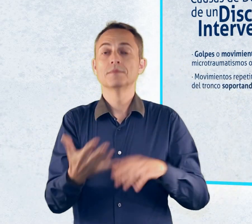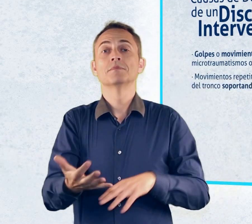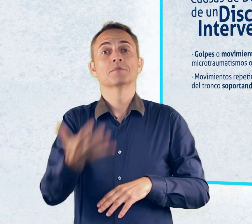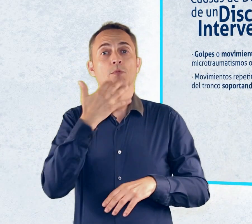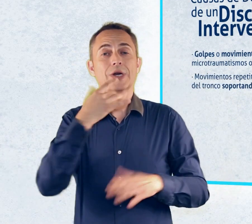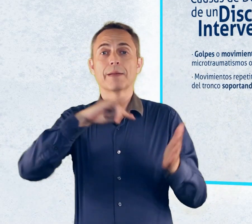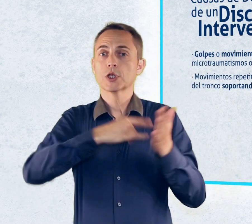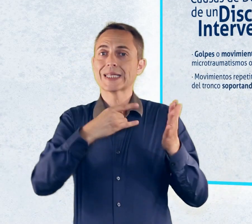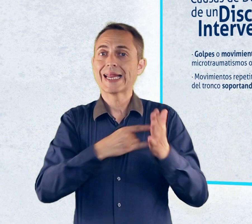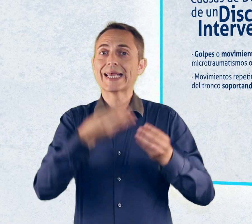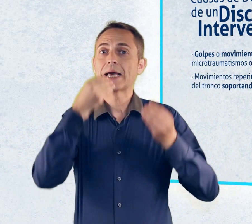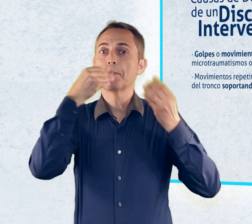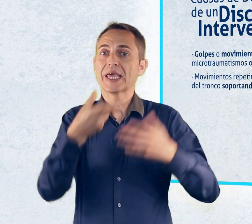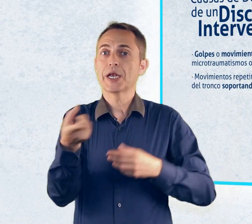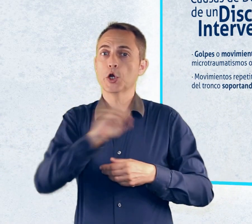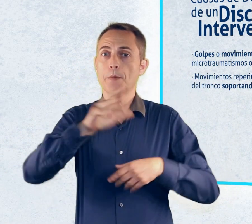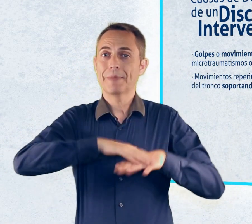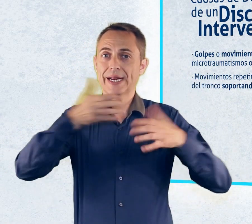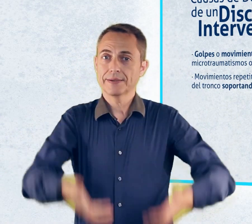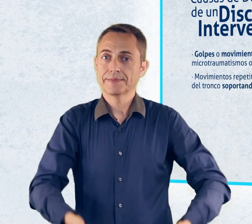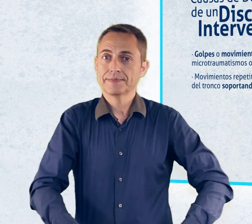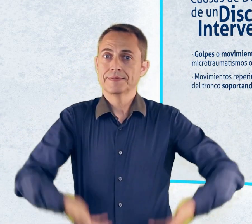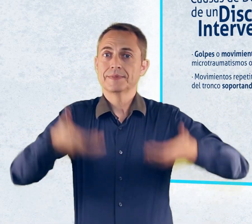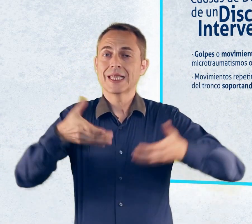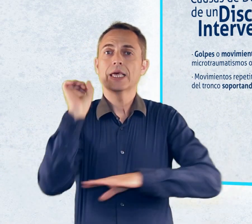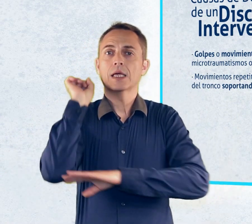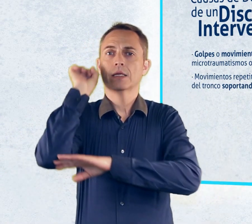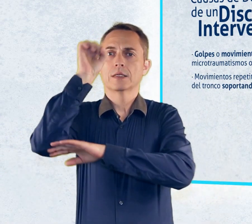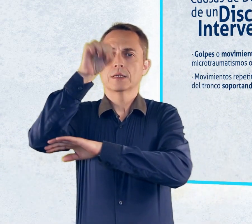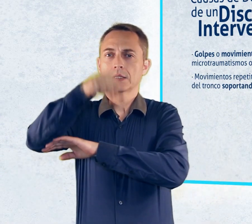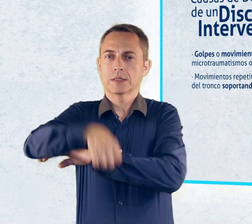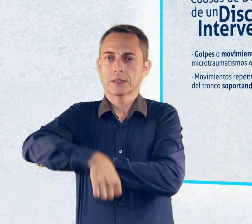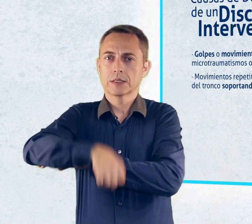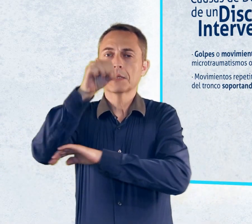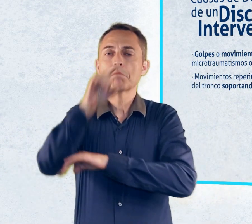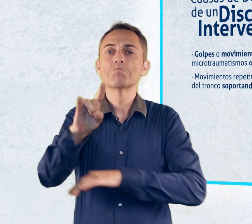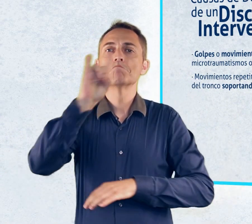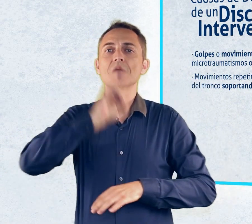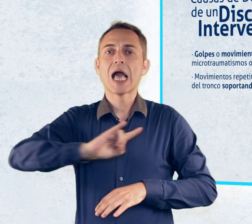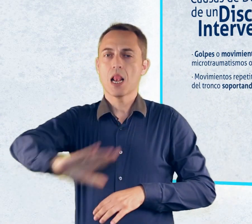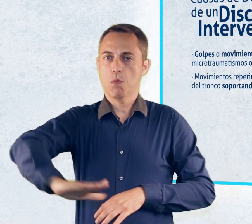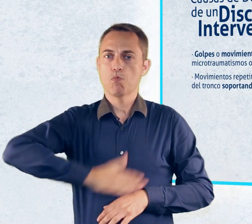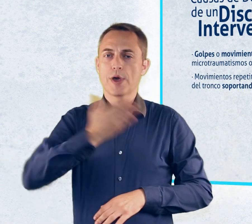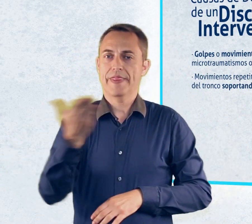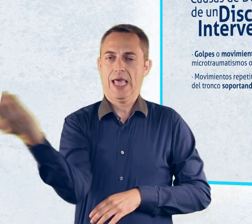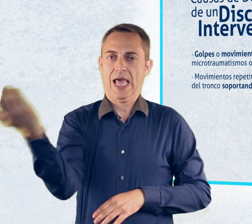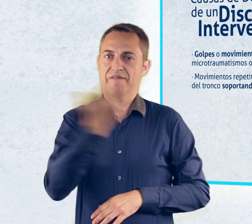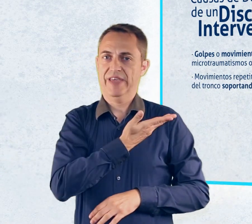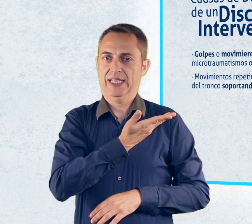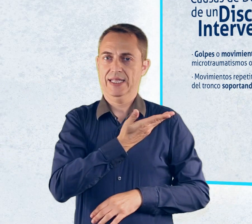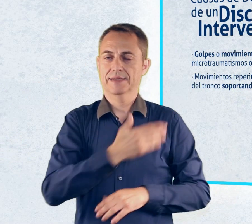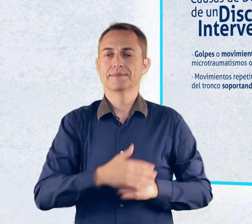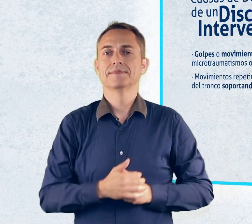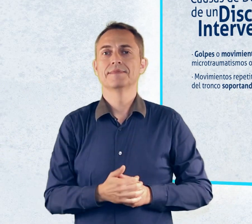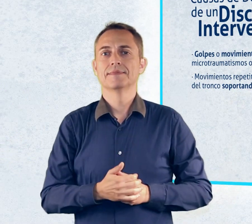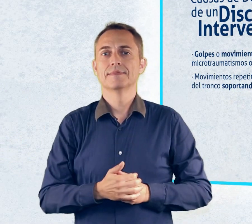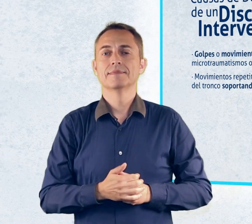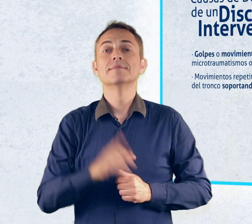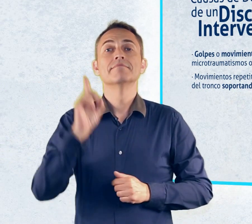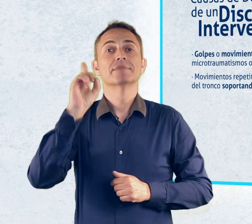correcta para levantar un peso y arqueamos mal la espalda, corremos el riesgo de dañarla. Sobre todo, si lo solemos repetir con